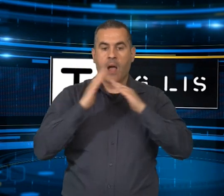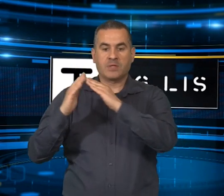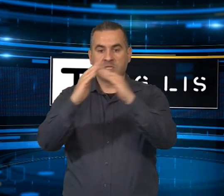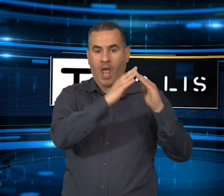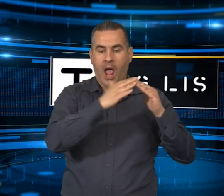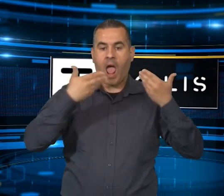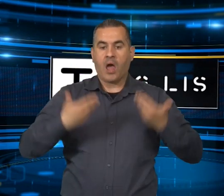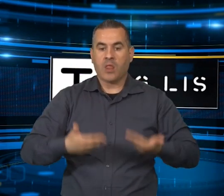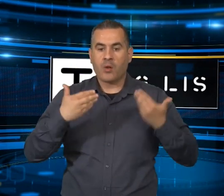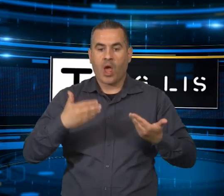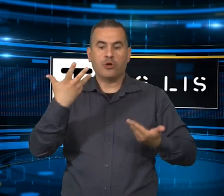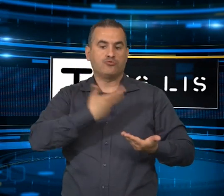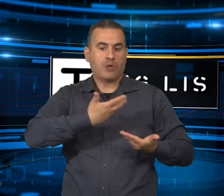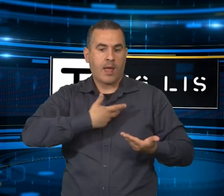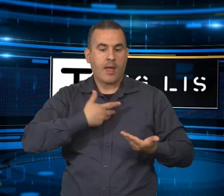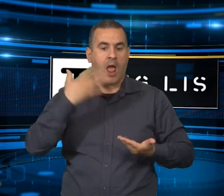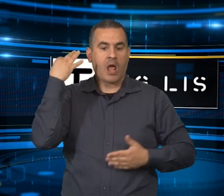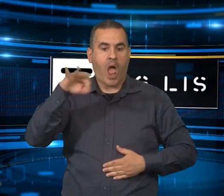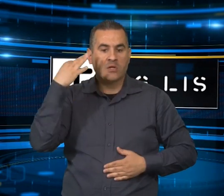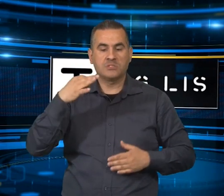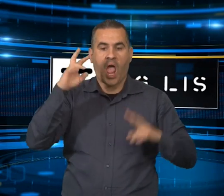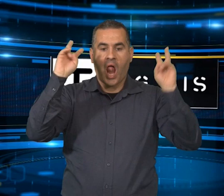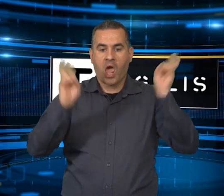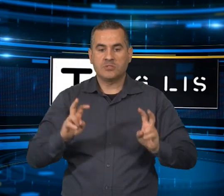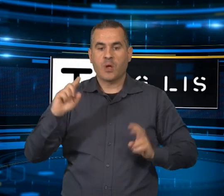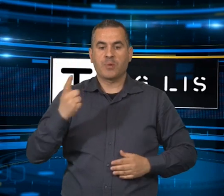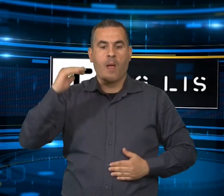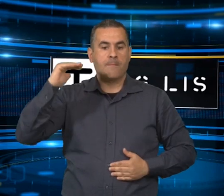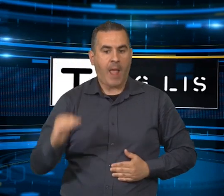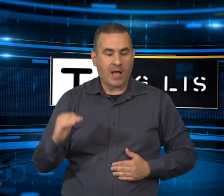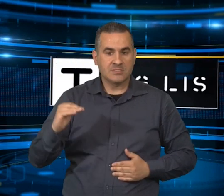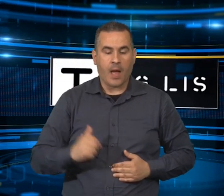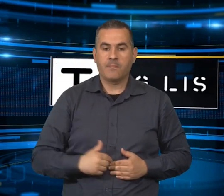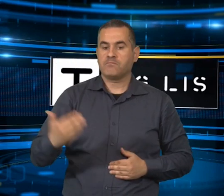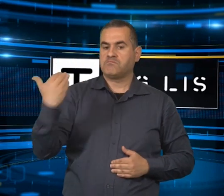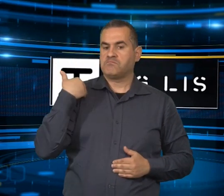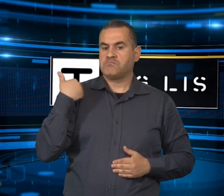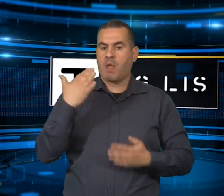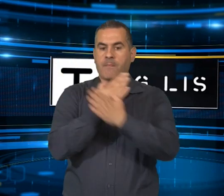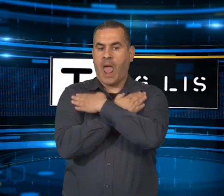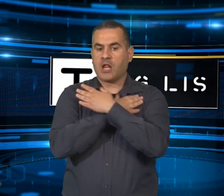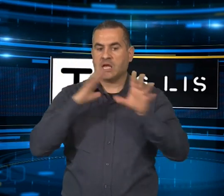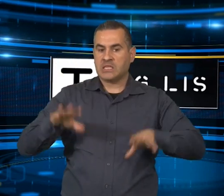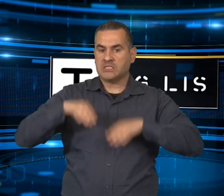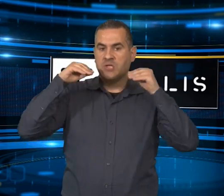è stata ratificata dal Parlamento comunitario all'inizio di maggio. La normativa, che mira ad incrementare la frequenza delle ristrutturazioni